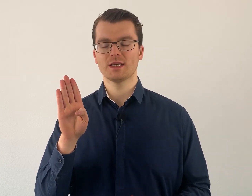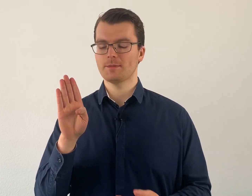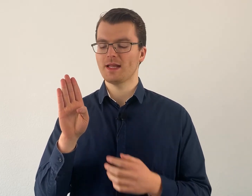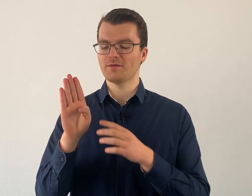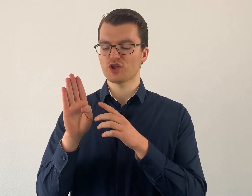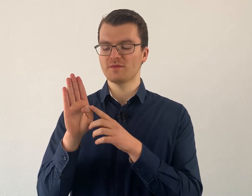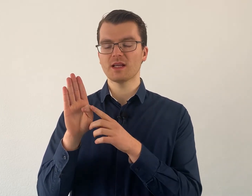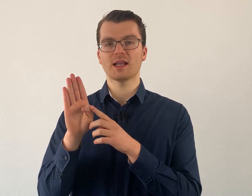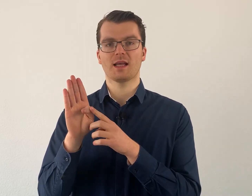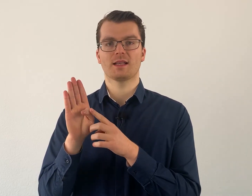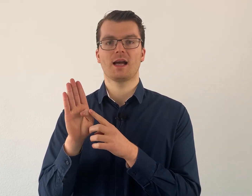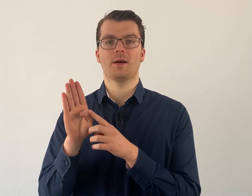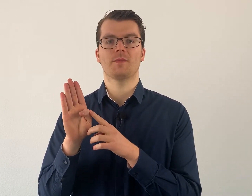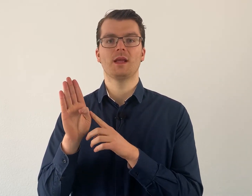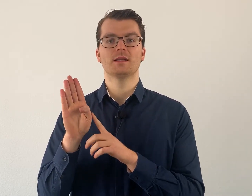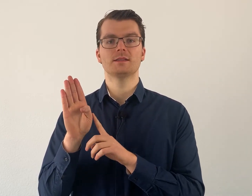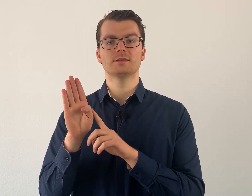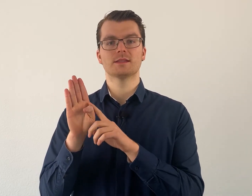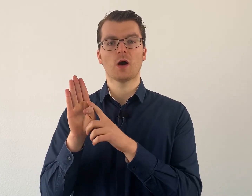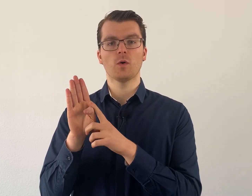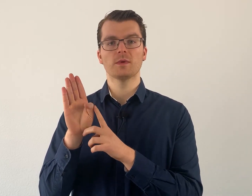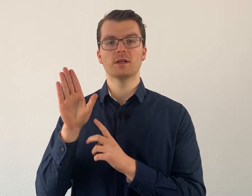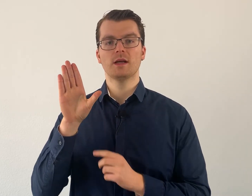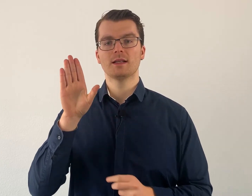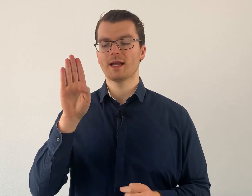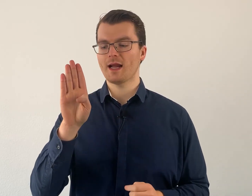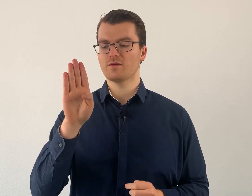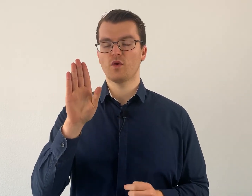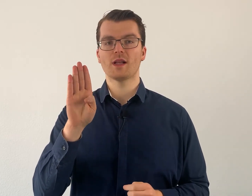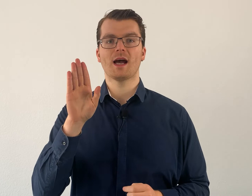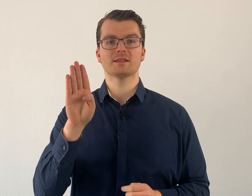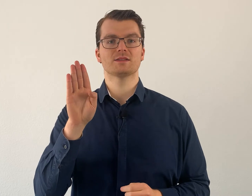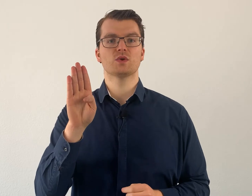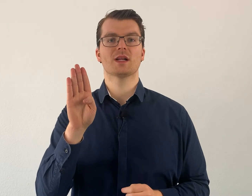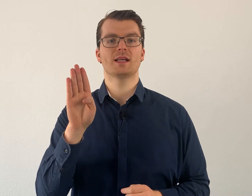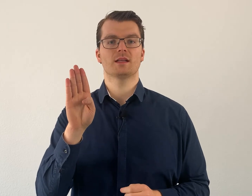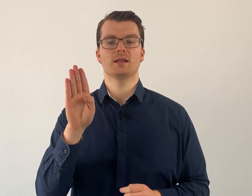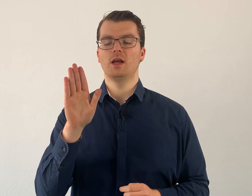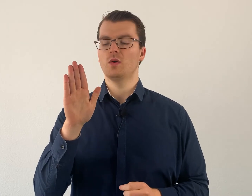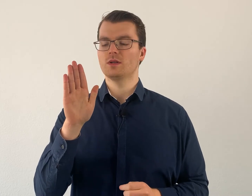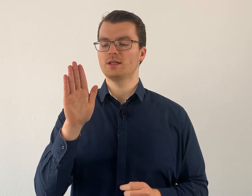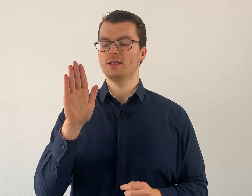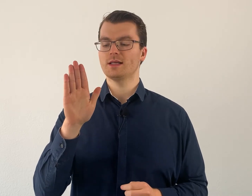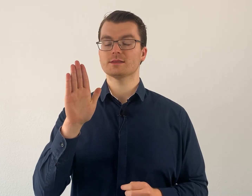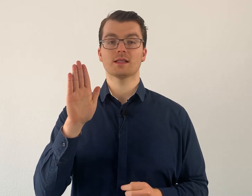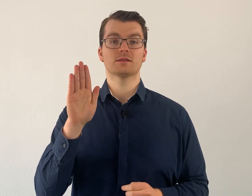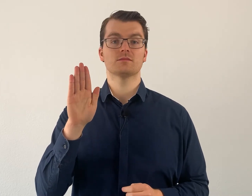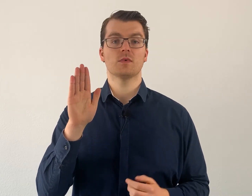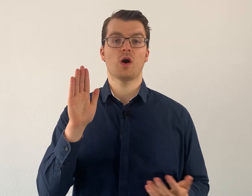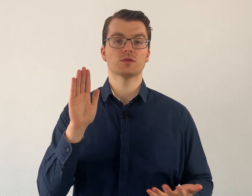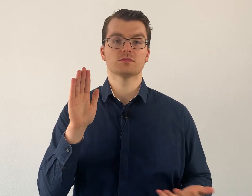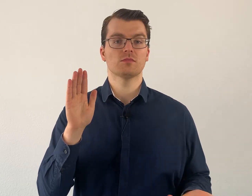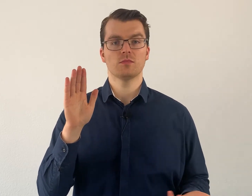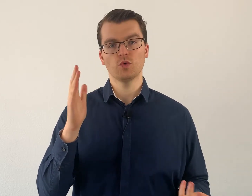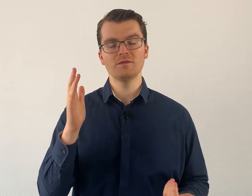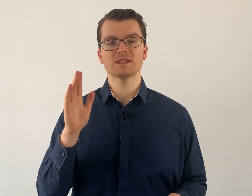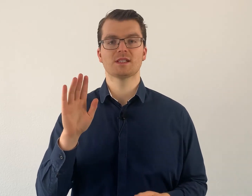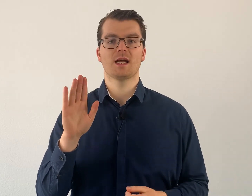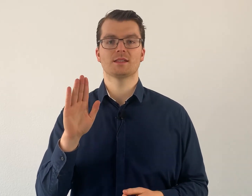gibt, die einfach Schwierigkeiten haben, diesen Daumen direkt vor der Hand zu knicken und die das dann aus Unwissenheit